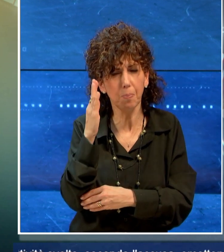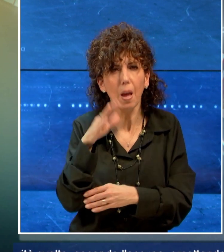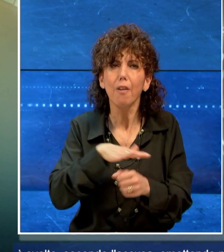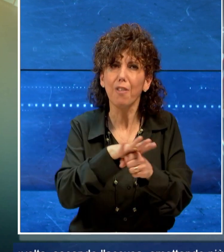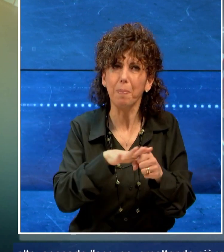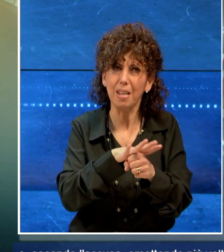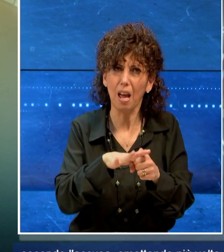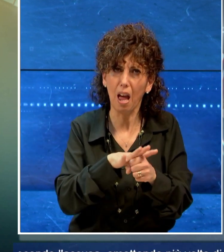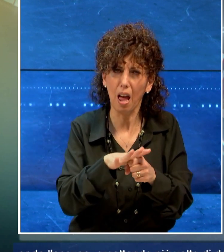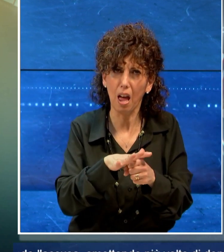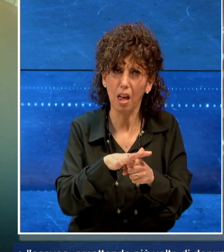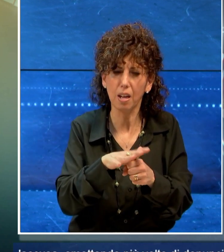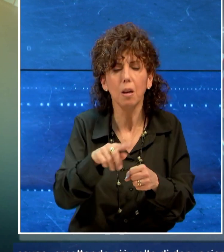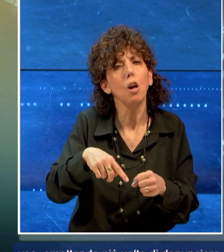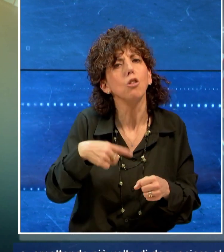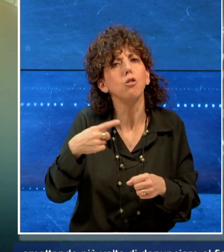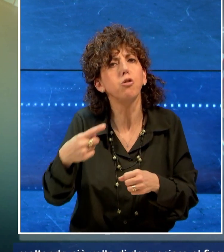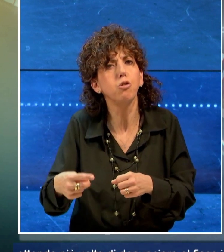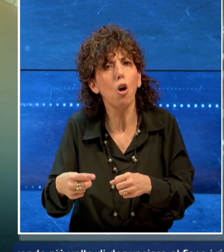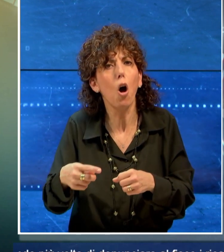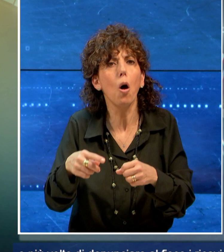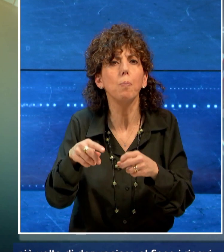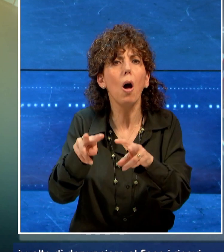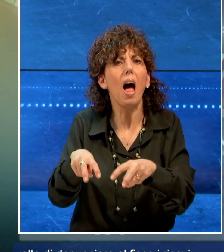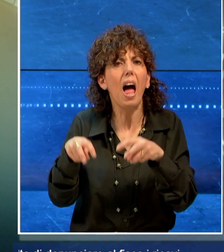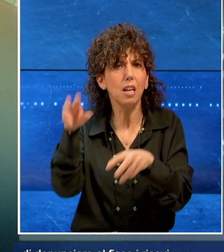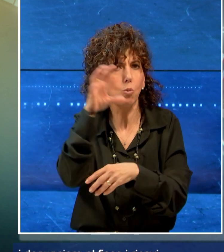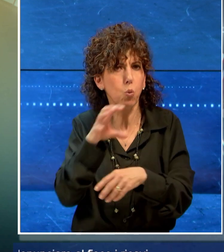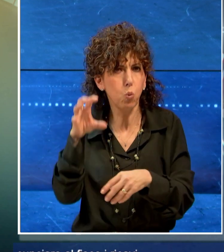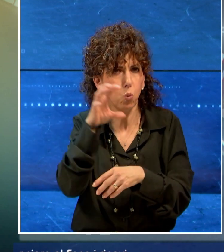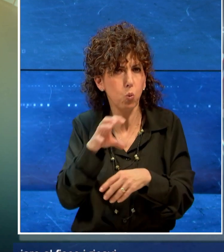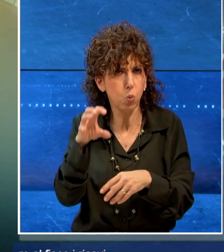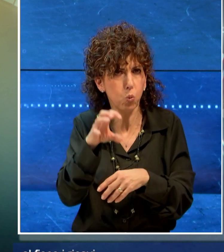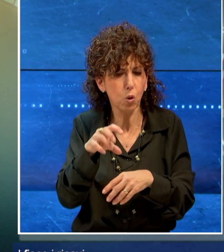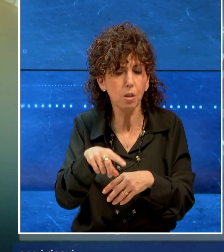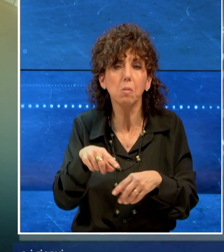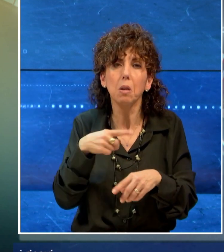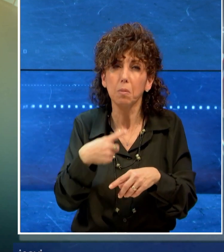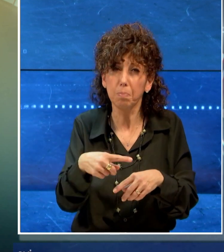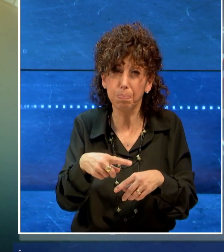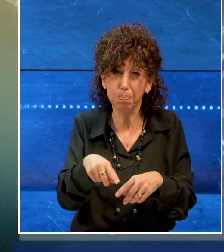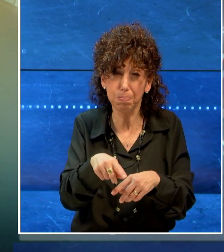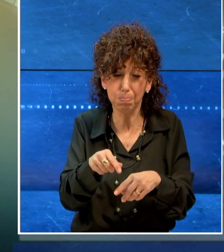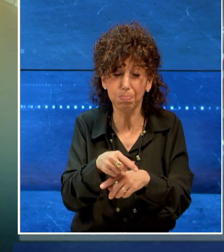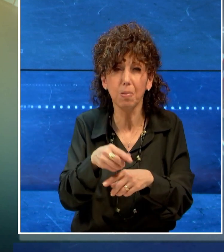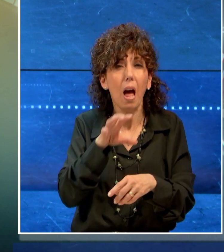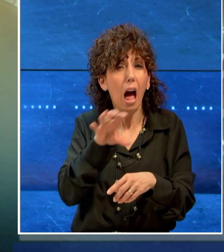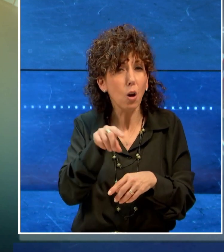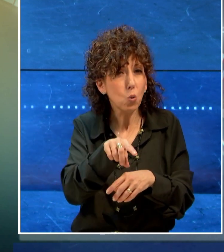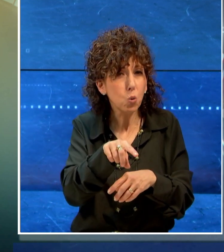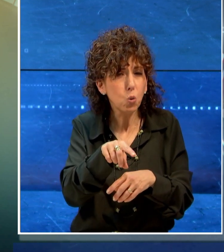familiare poi come agriturismo attività svolte secondo l'accusa